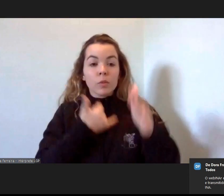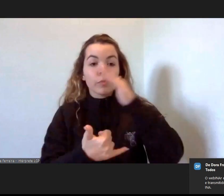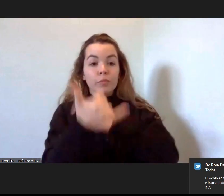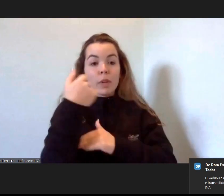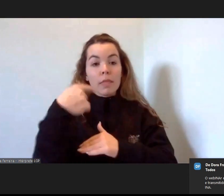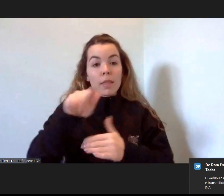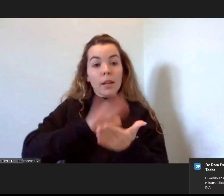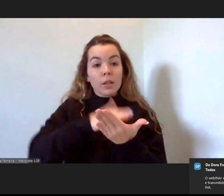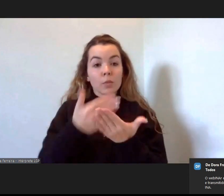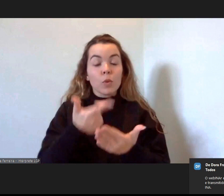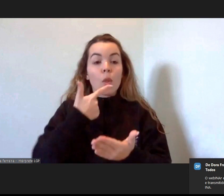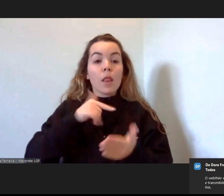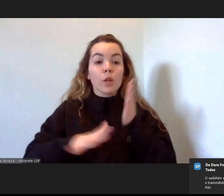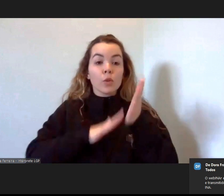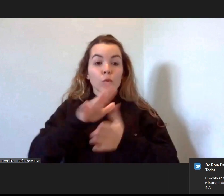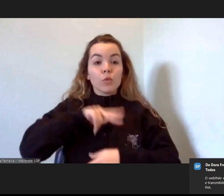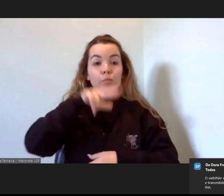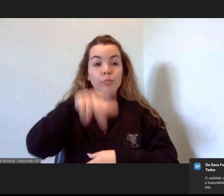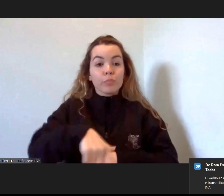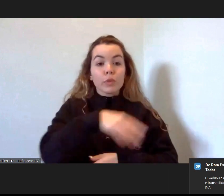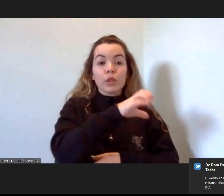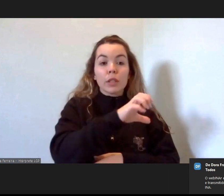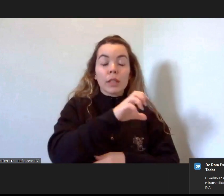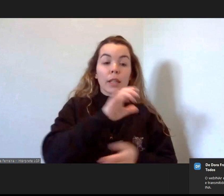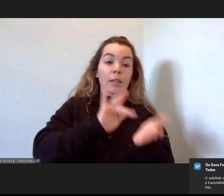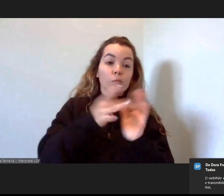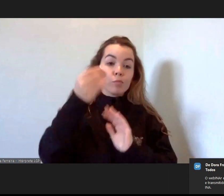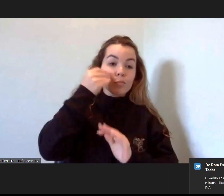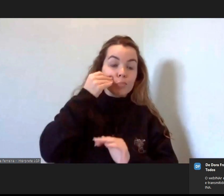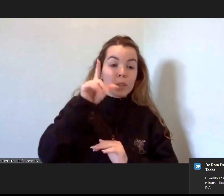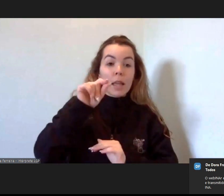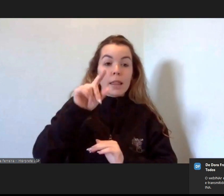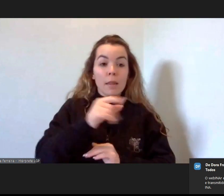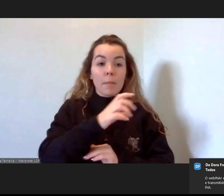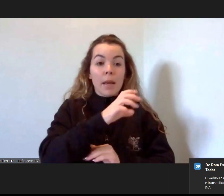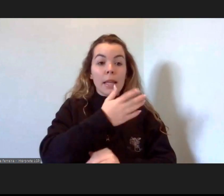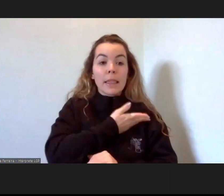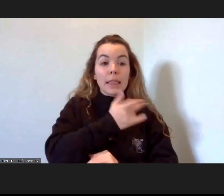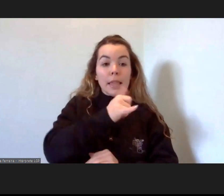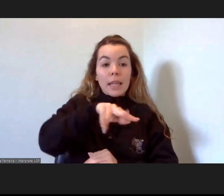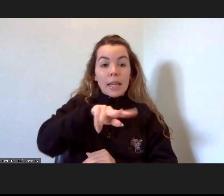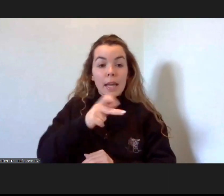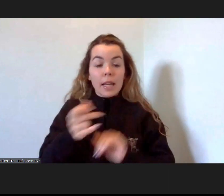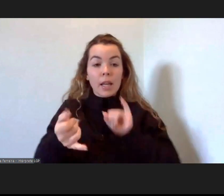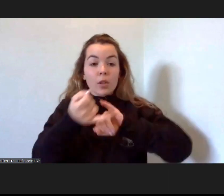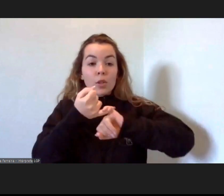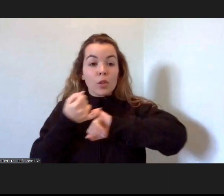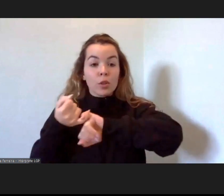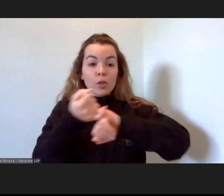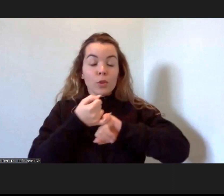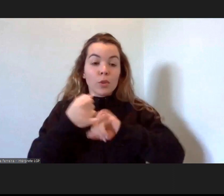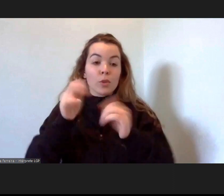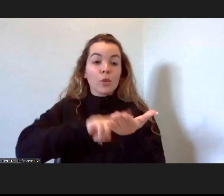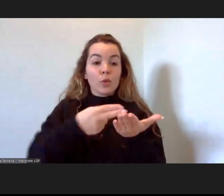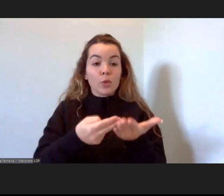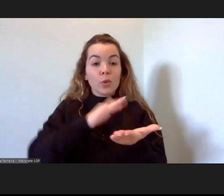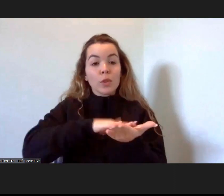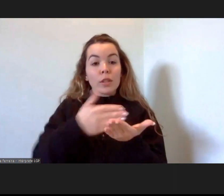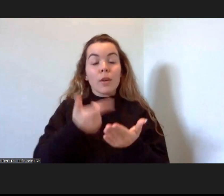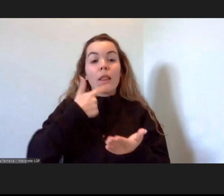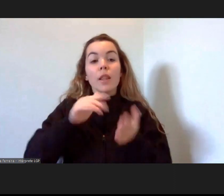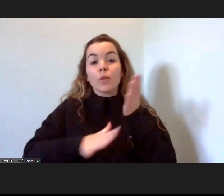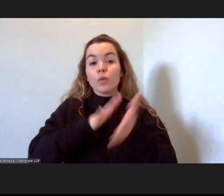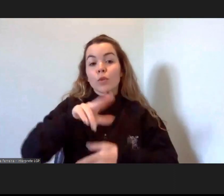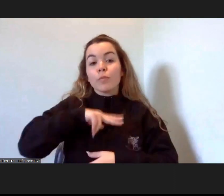portuguesa de Cristiana Ferreira e Diana Meirinhos, da Associação de Tradutores e Intérpretes de Língua Gestual Portuguesa, a quem